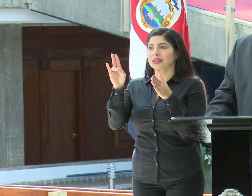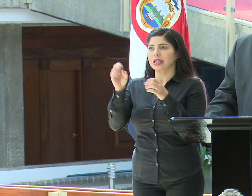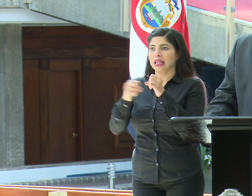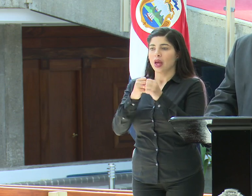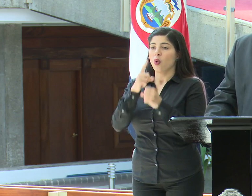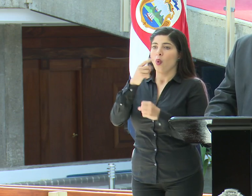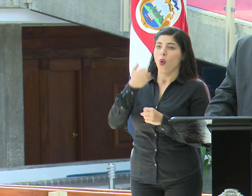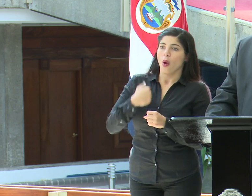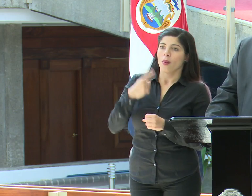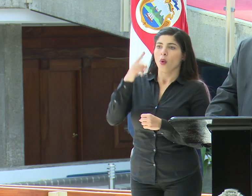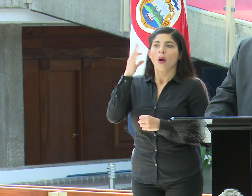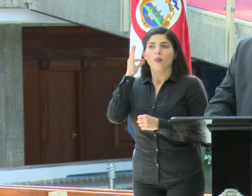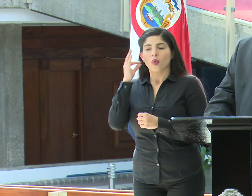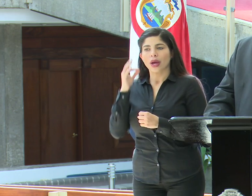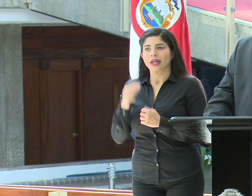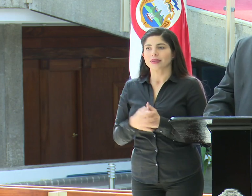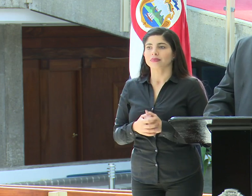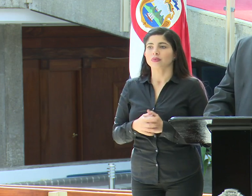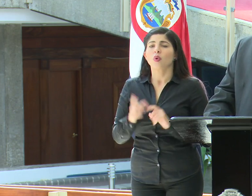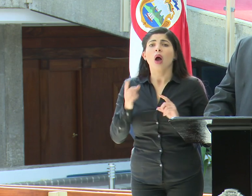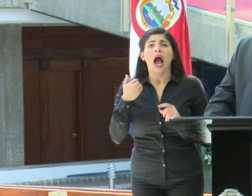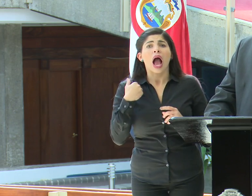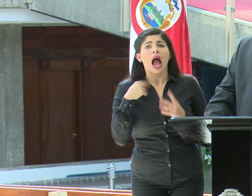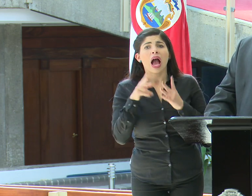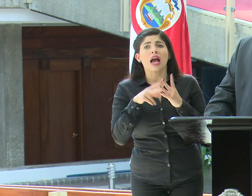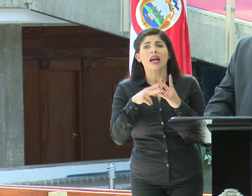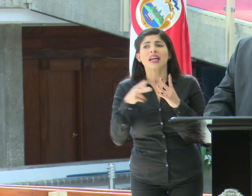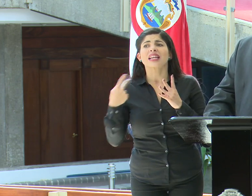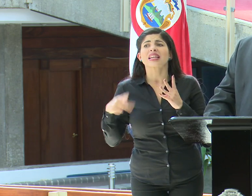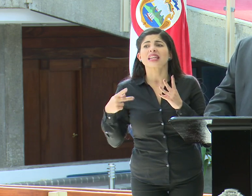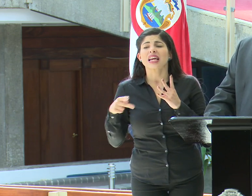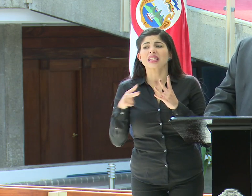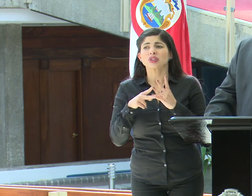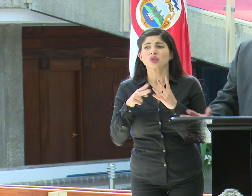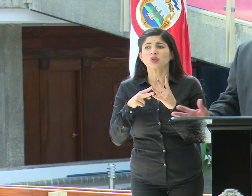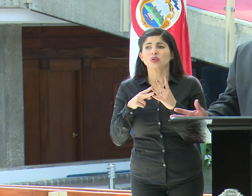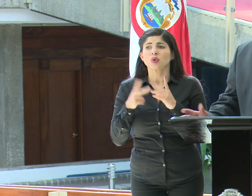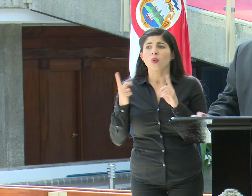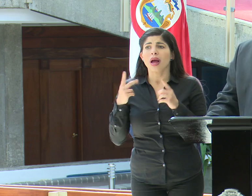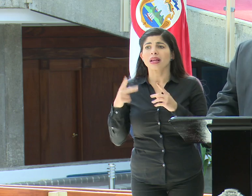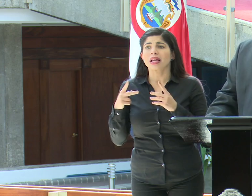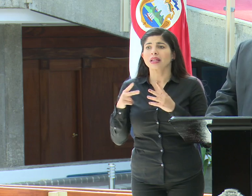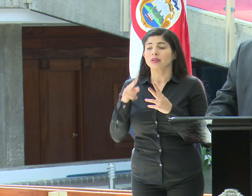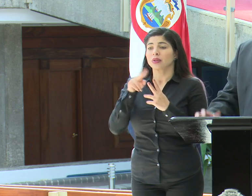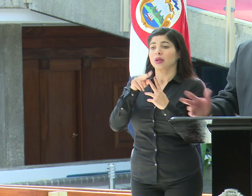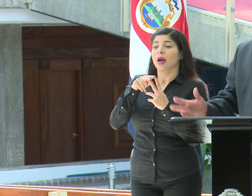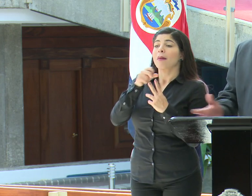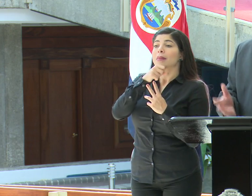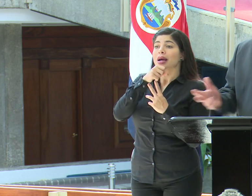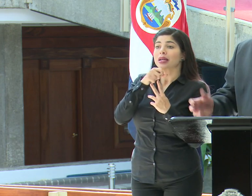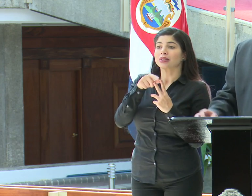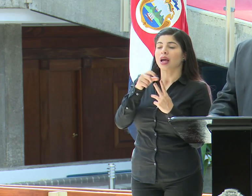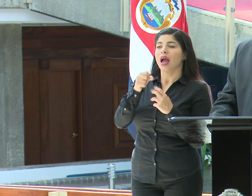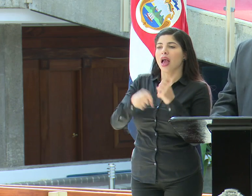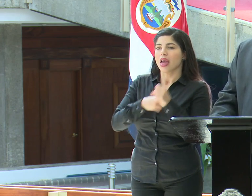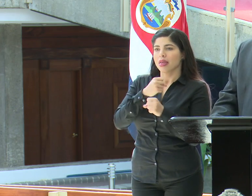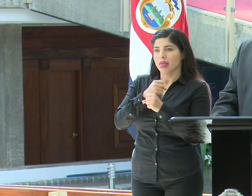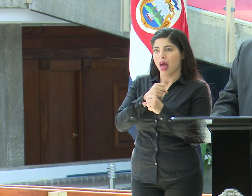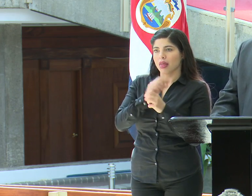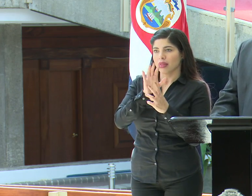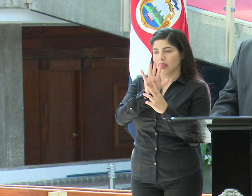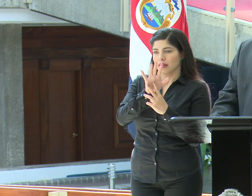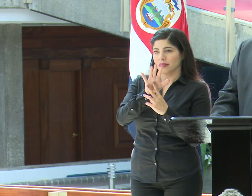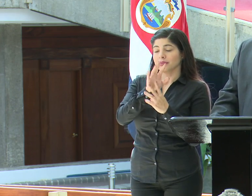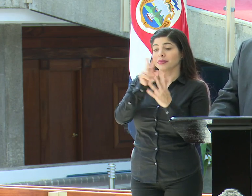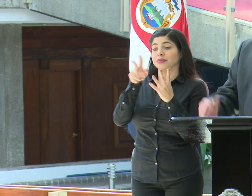un hombre y una mujer. ¿Esa mujer está protegiendo de los adultos? La edad y otras patologías propias de la